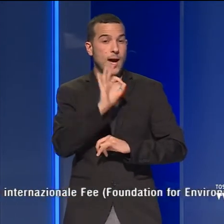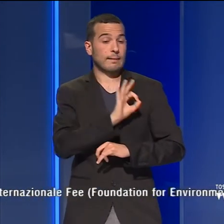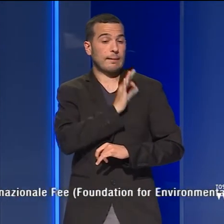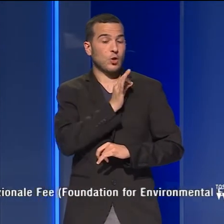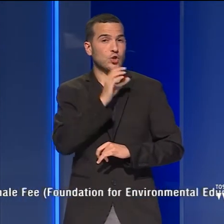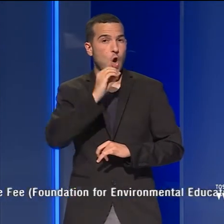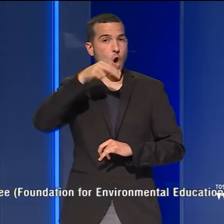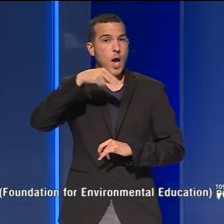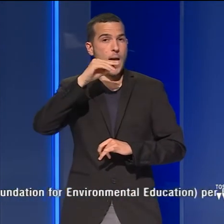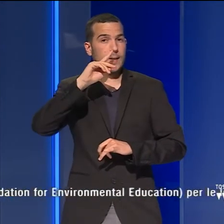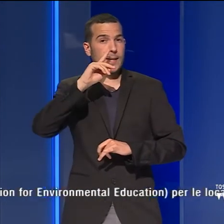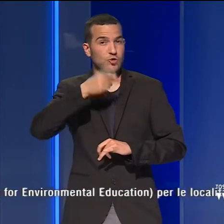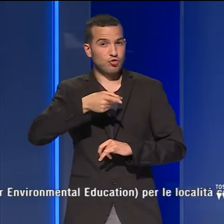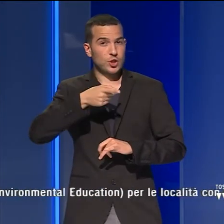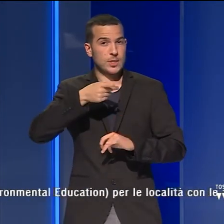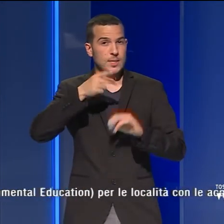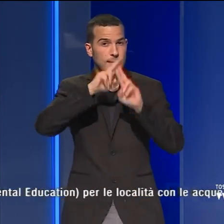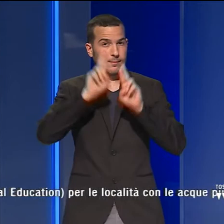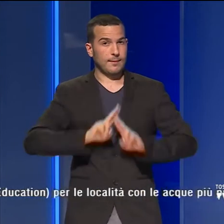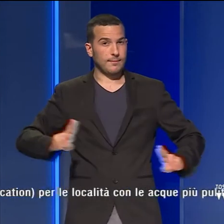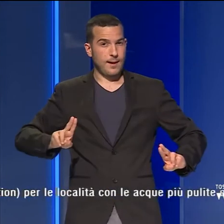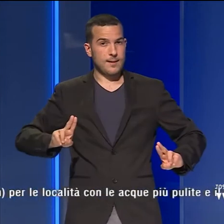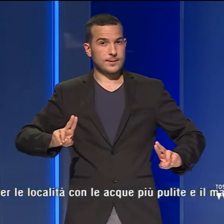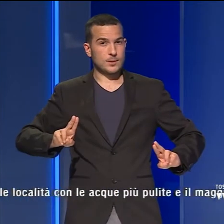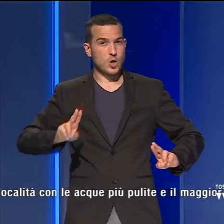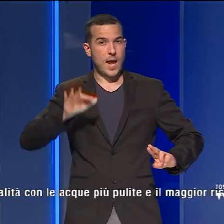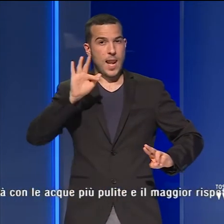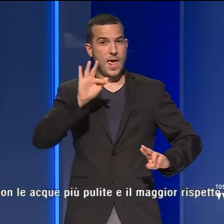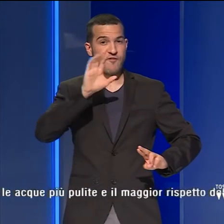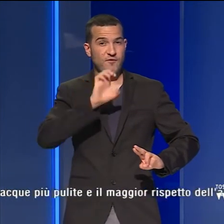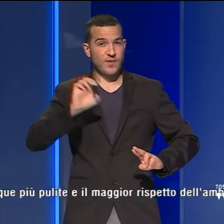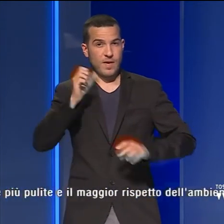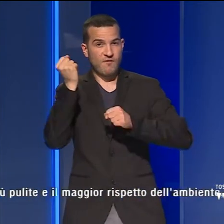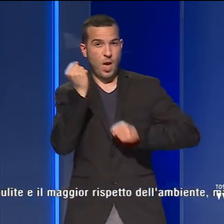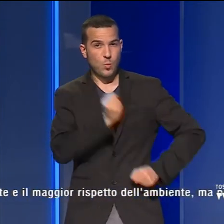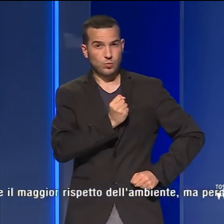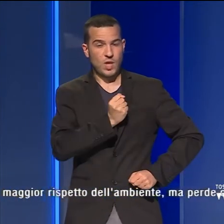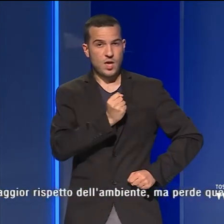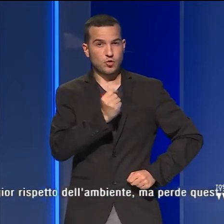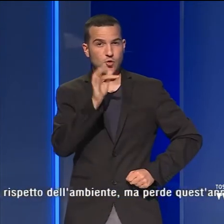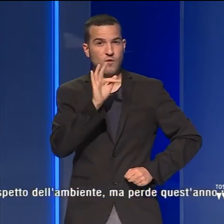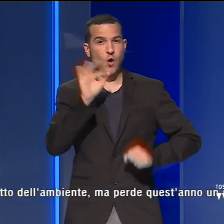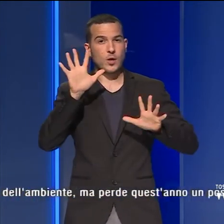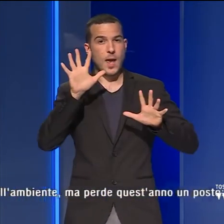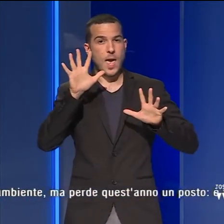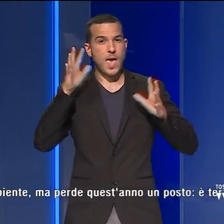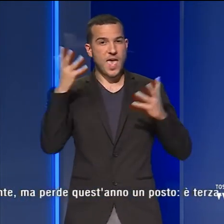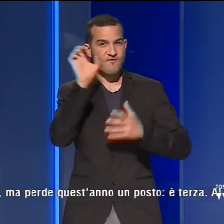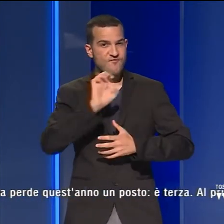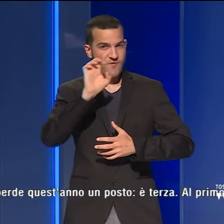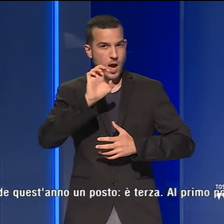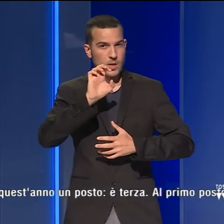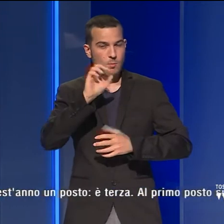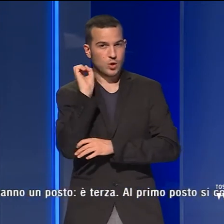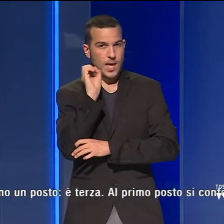'ONG internazionale FII, cioè Foundation for Environmental Education,